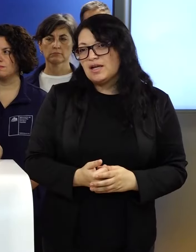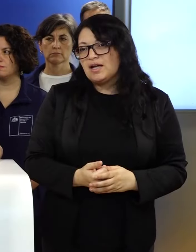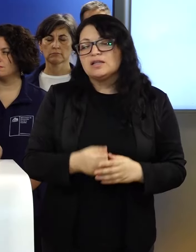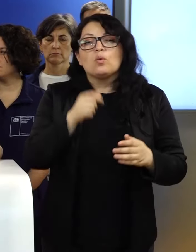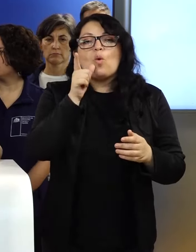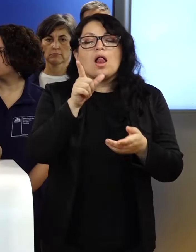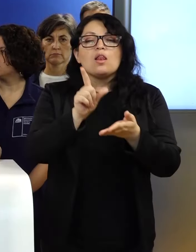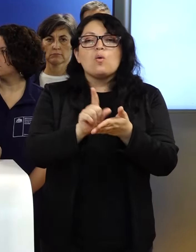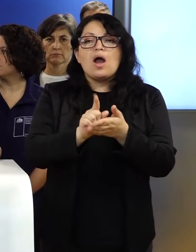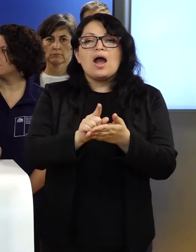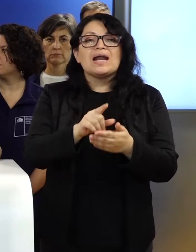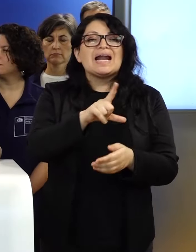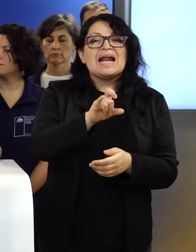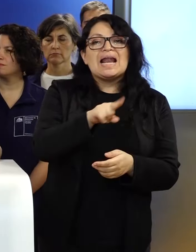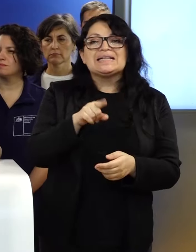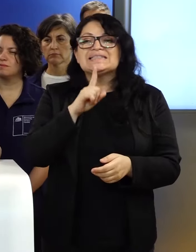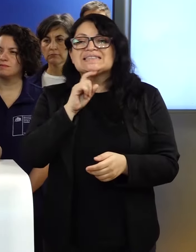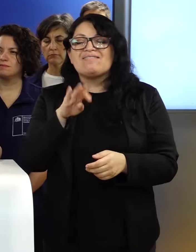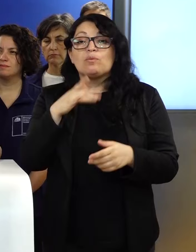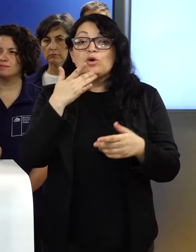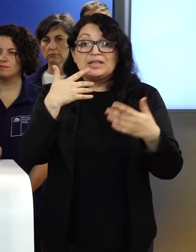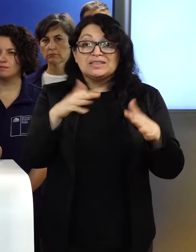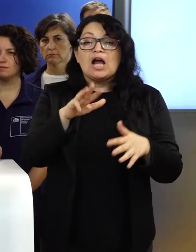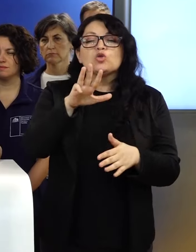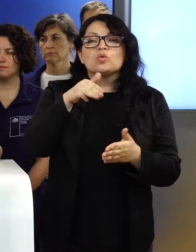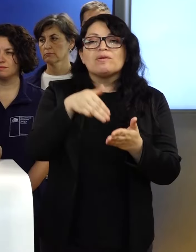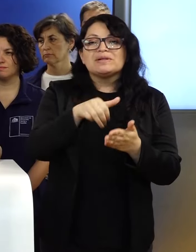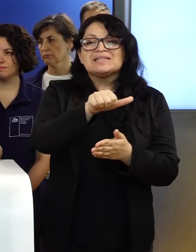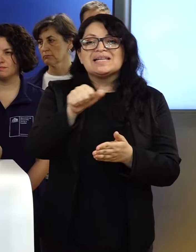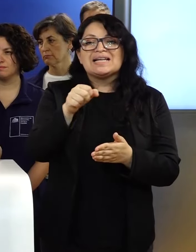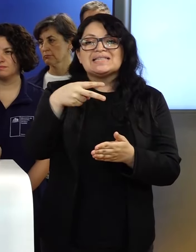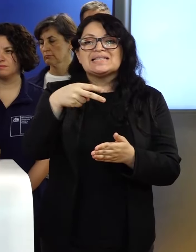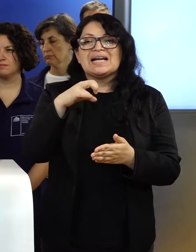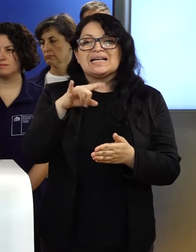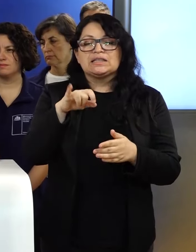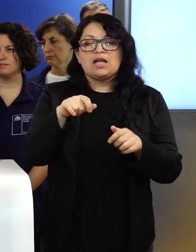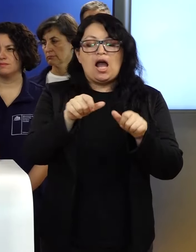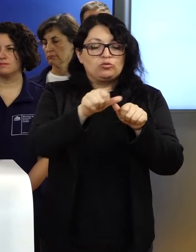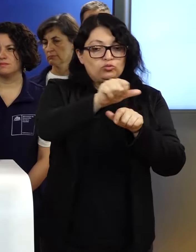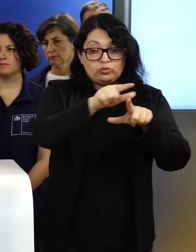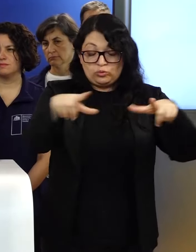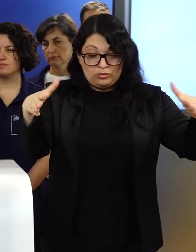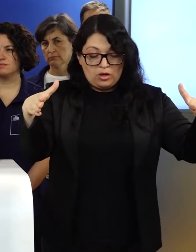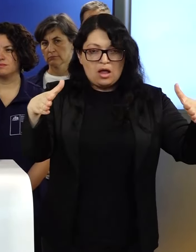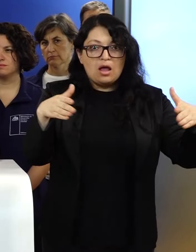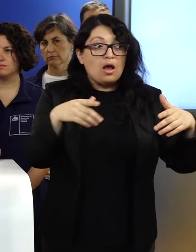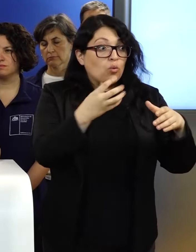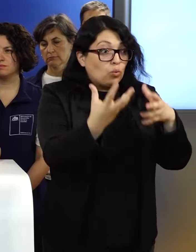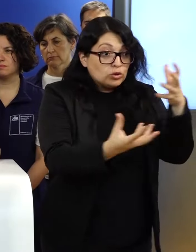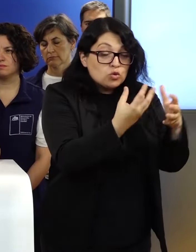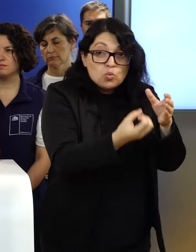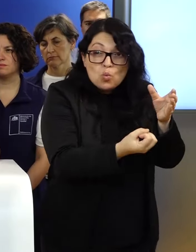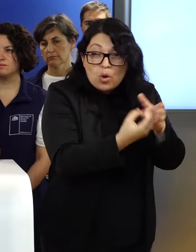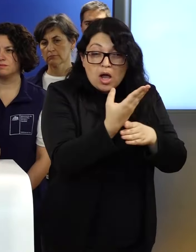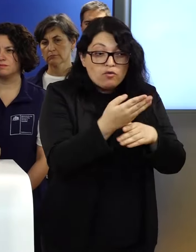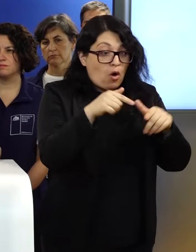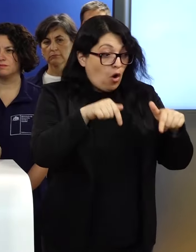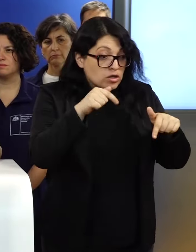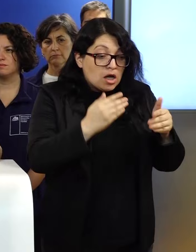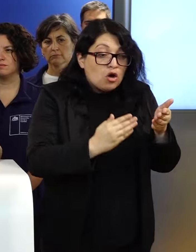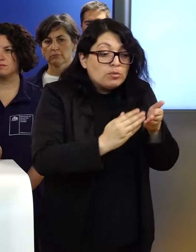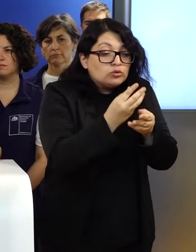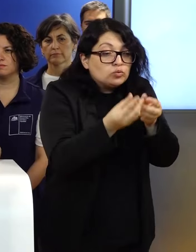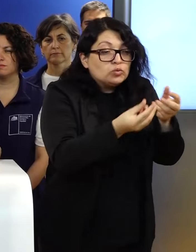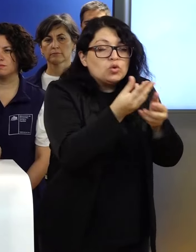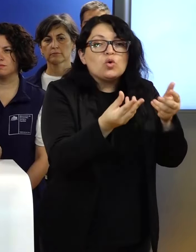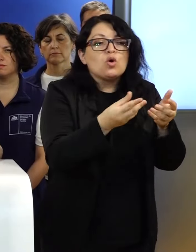complejo Las Tablas, que ha alcanzado 9.600 hectáreas. Tuvimos un incendio nuevo que se inició durante el día de hoy